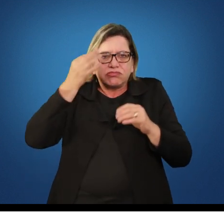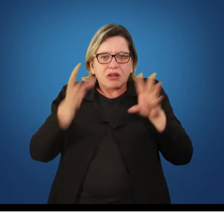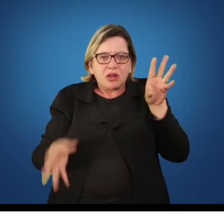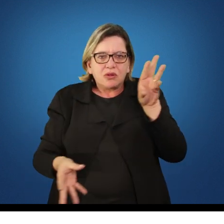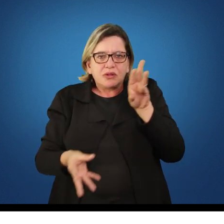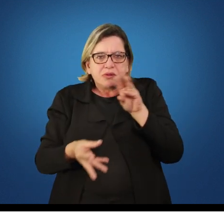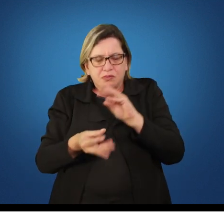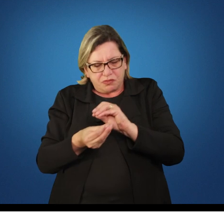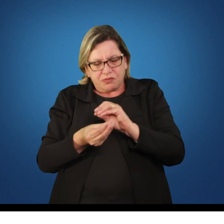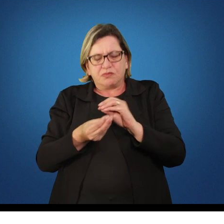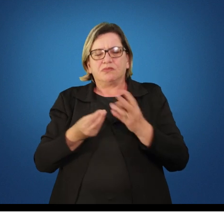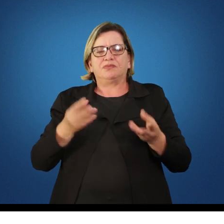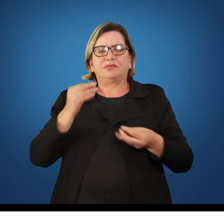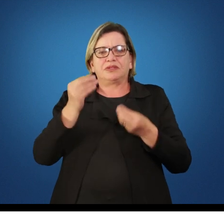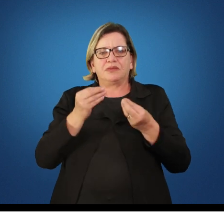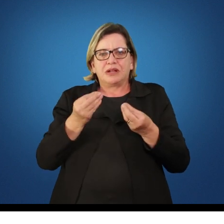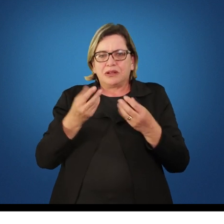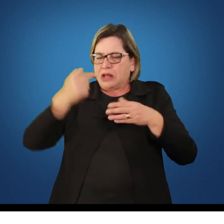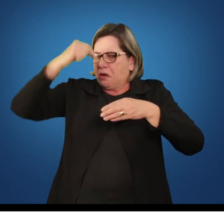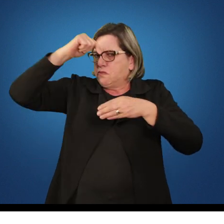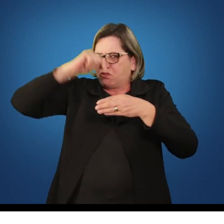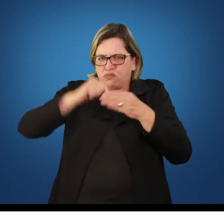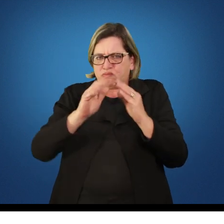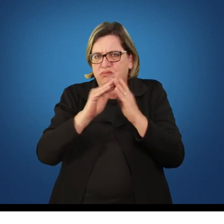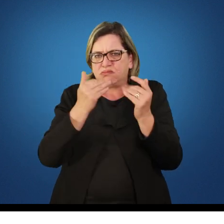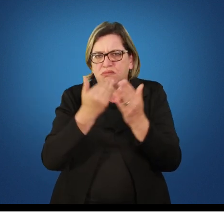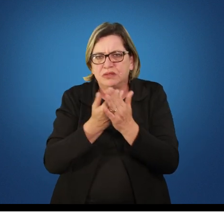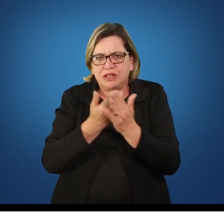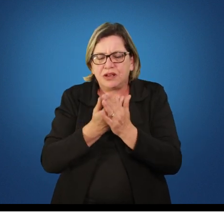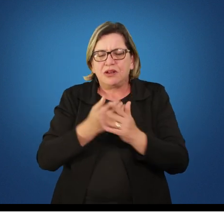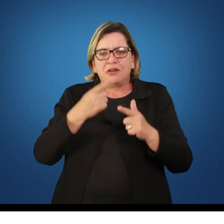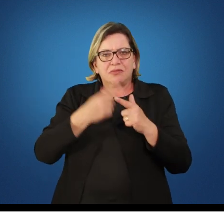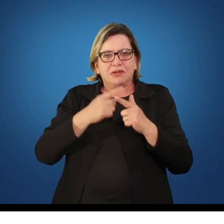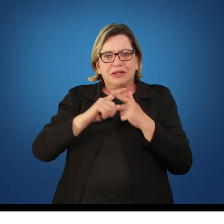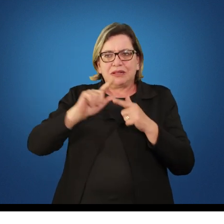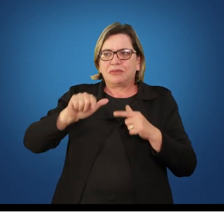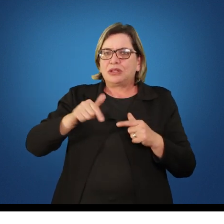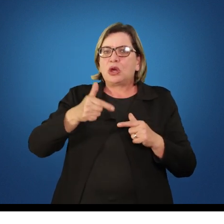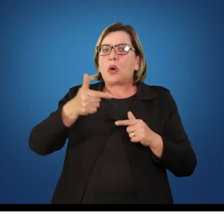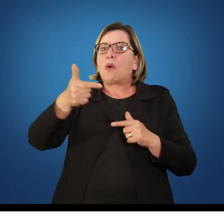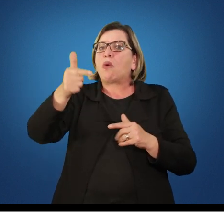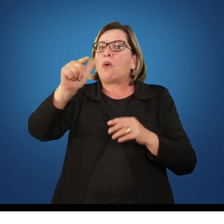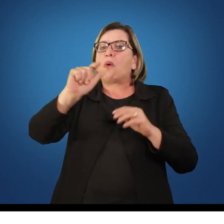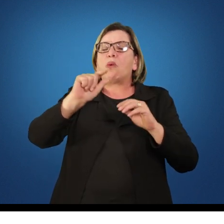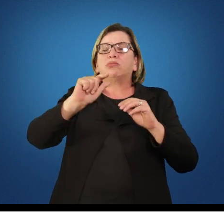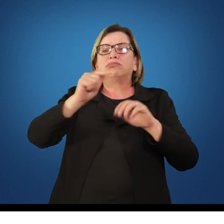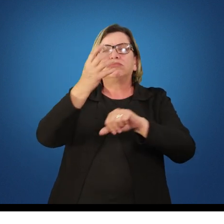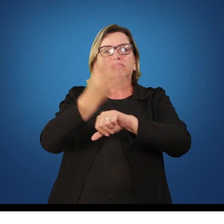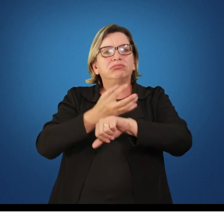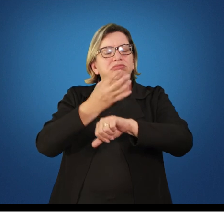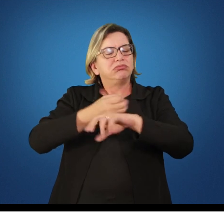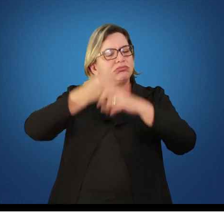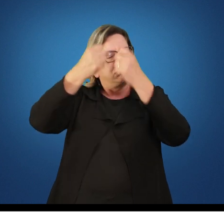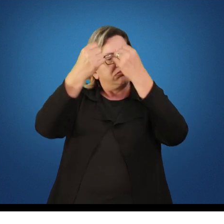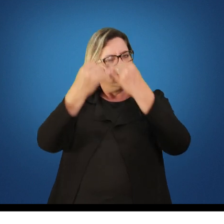adentrar profundamente nelas, porque essas modalidades já fazem parte de algumas disciplinas em separado.